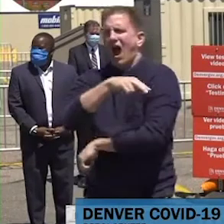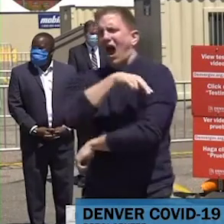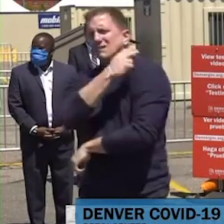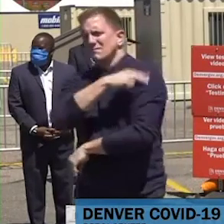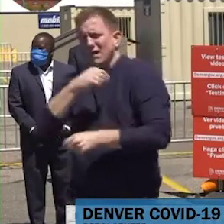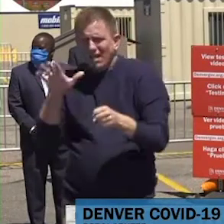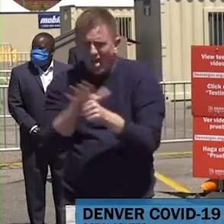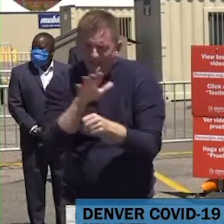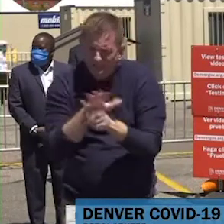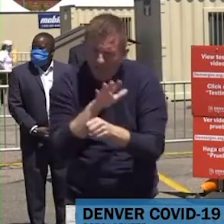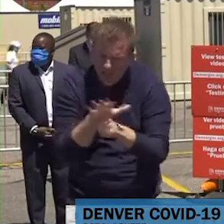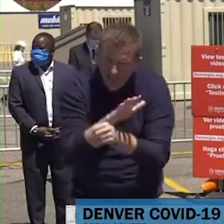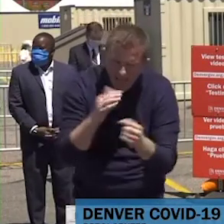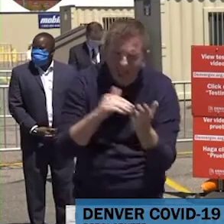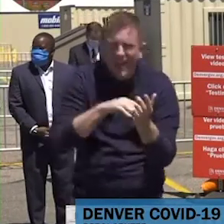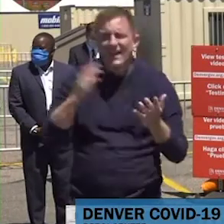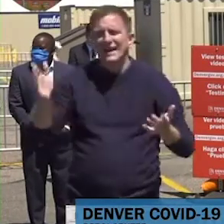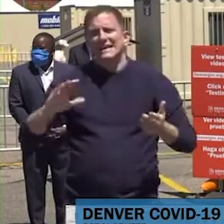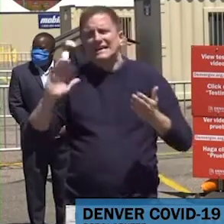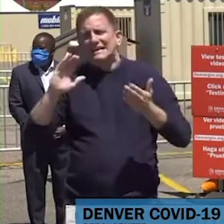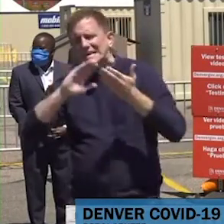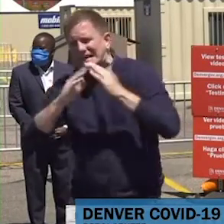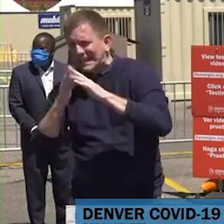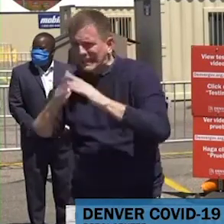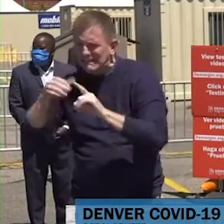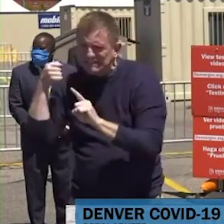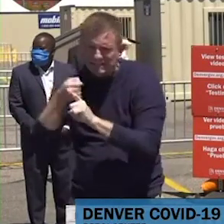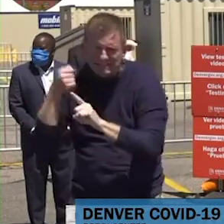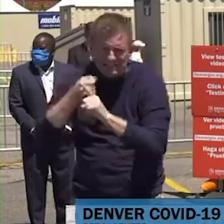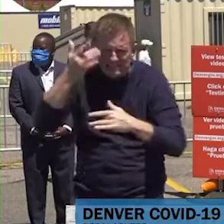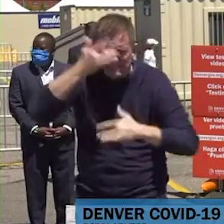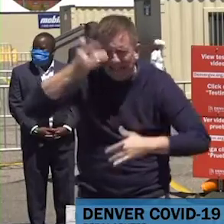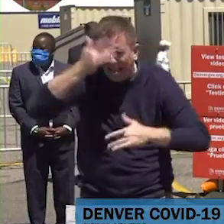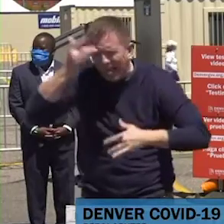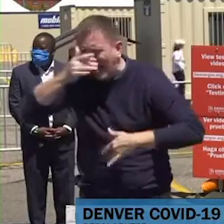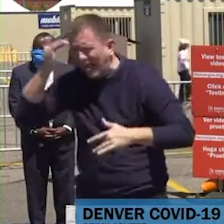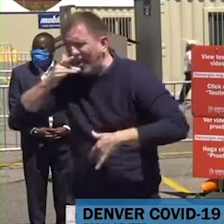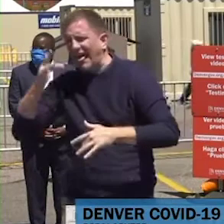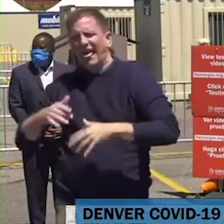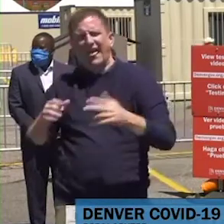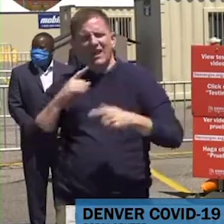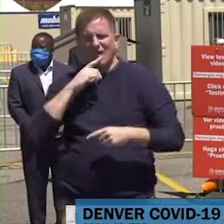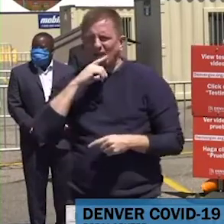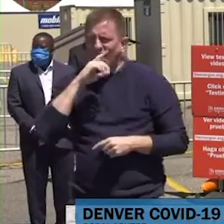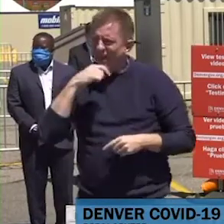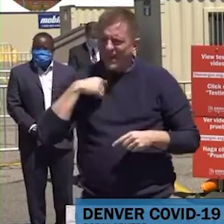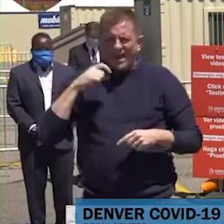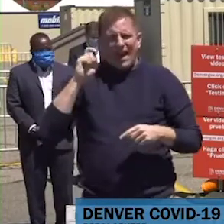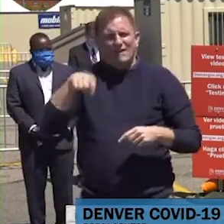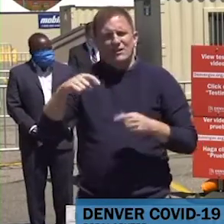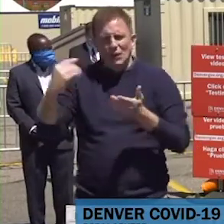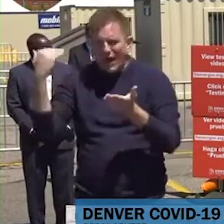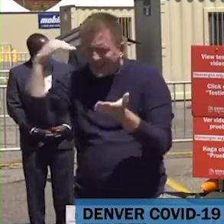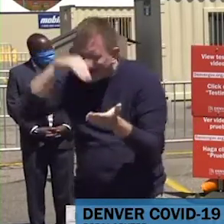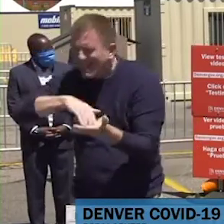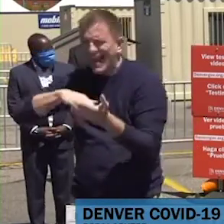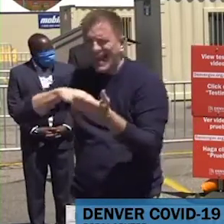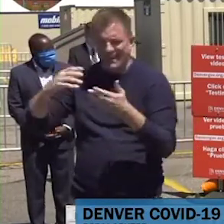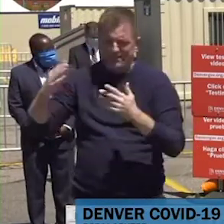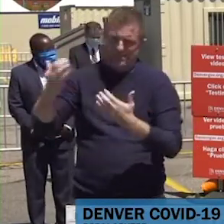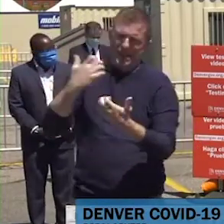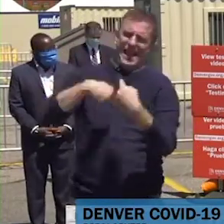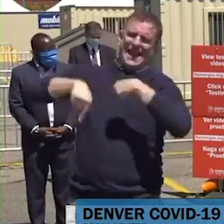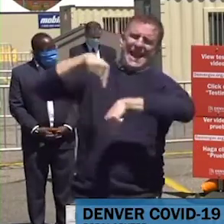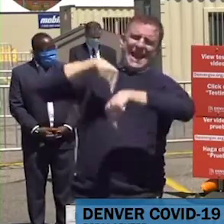ser inteligentes. La gente de Colorado es inteligente. Si estás en un grupo de 8 o 9 personas, si alguien lo tiene, quizás solamente 3